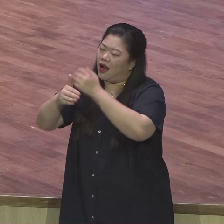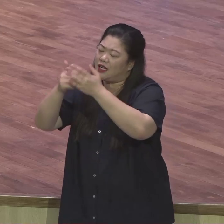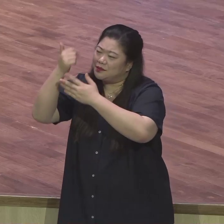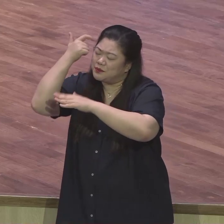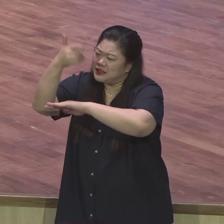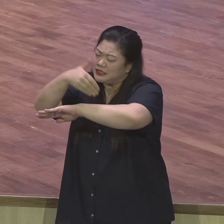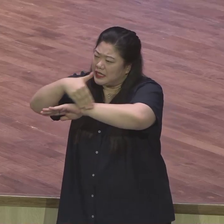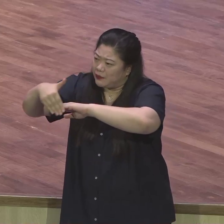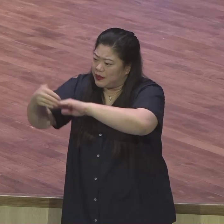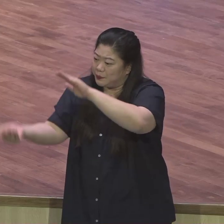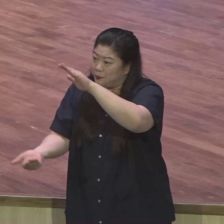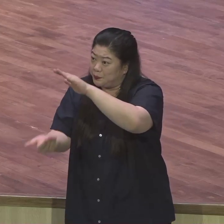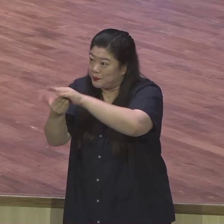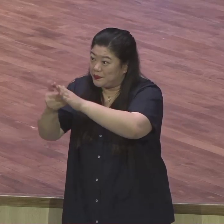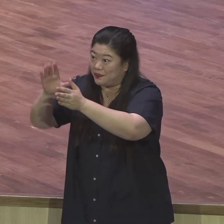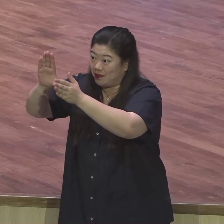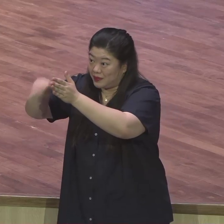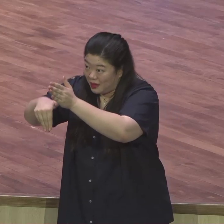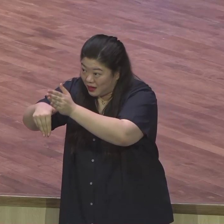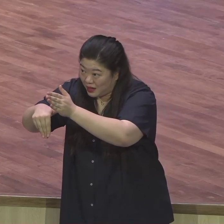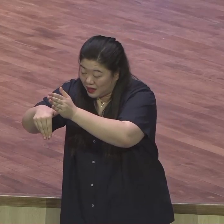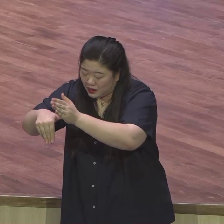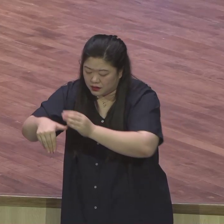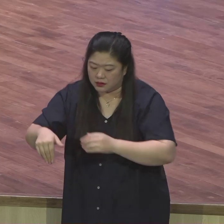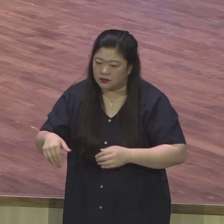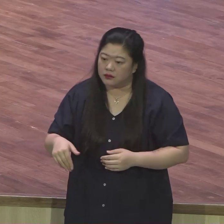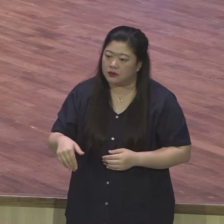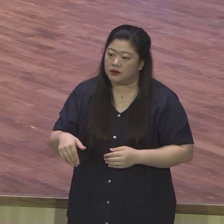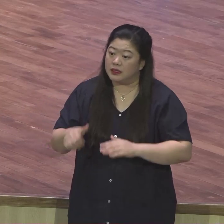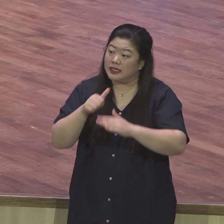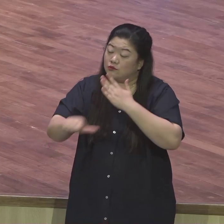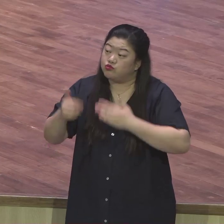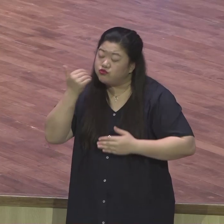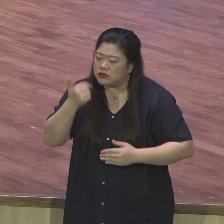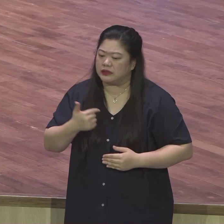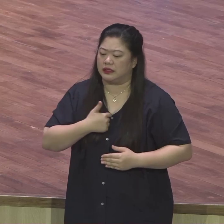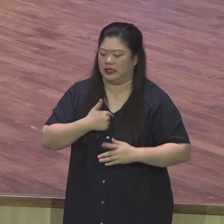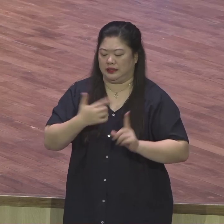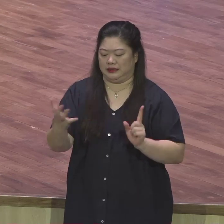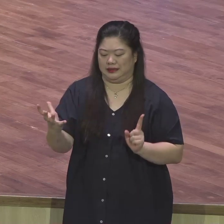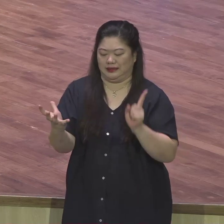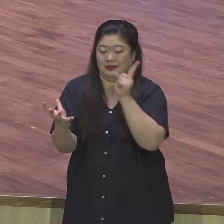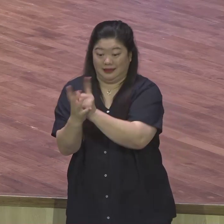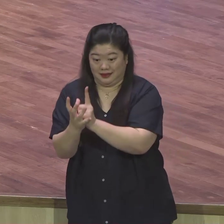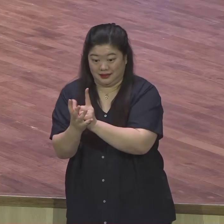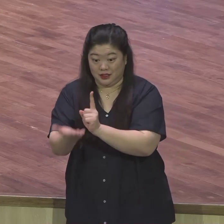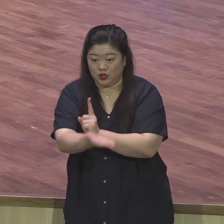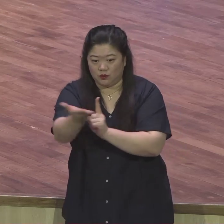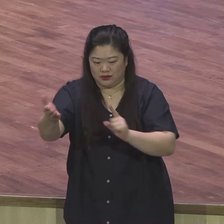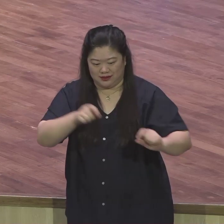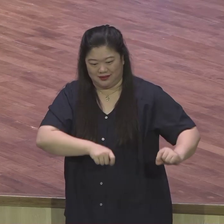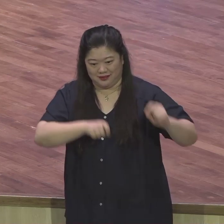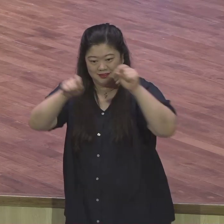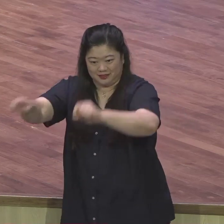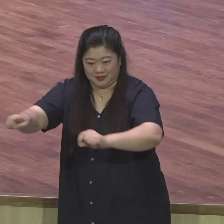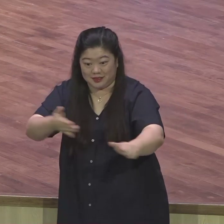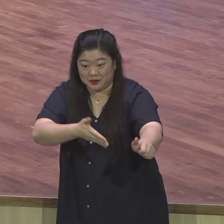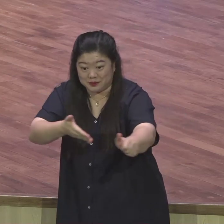온전히 승인받는 그러한 성도들 다 되시기를 제모로 축복합니다. 그리고 첫째로